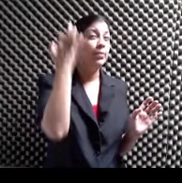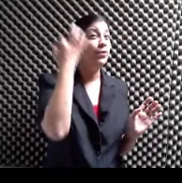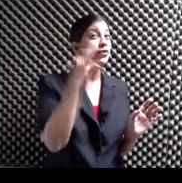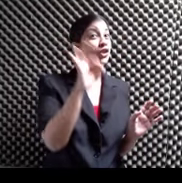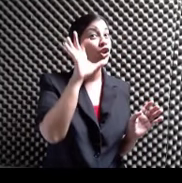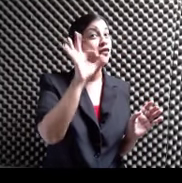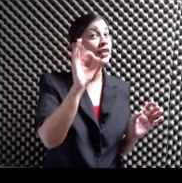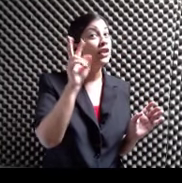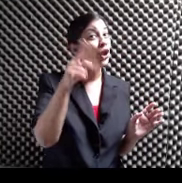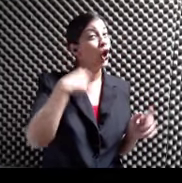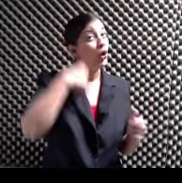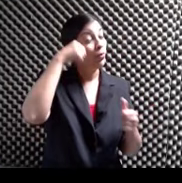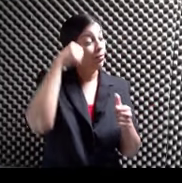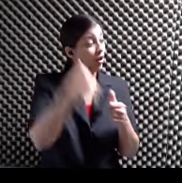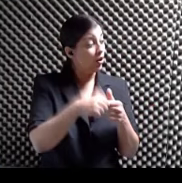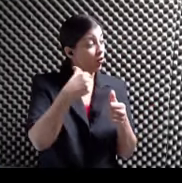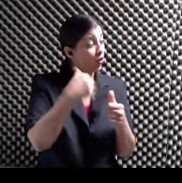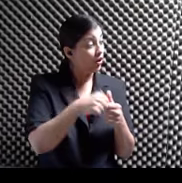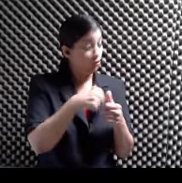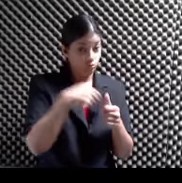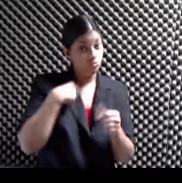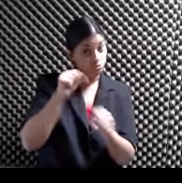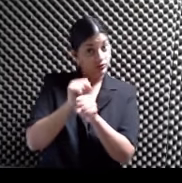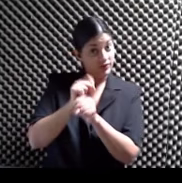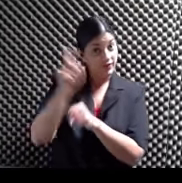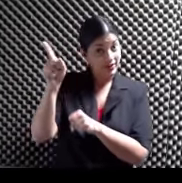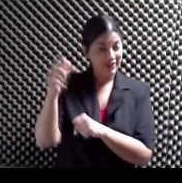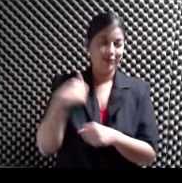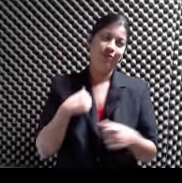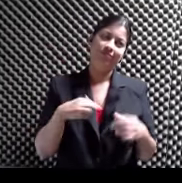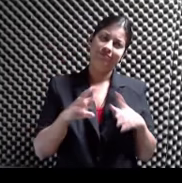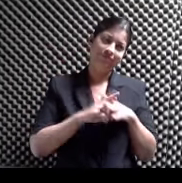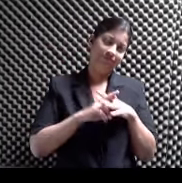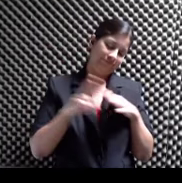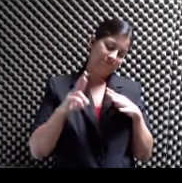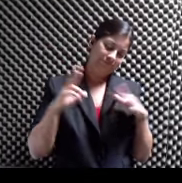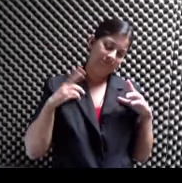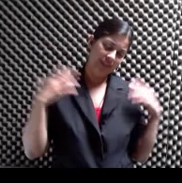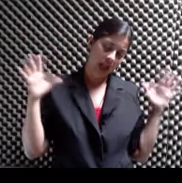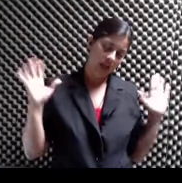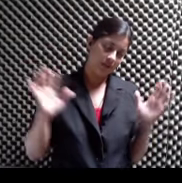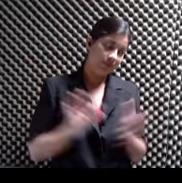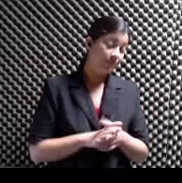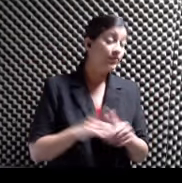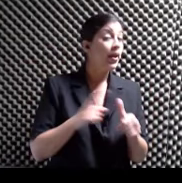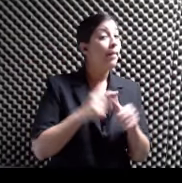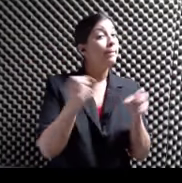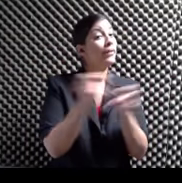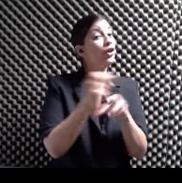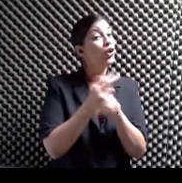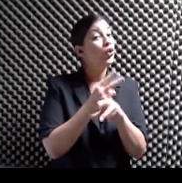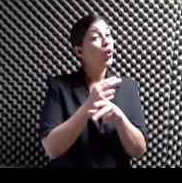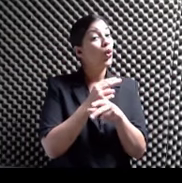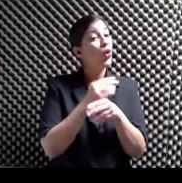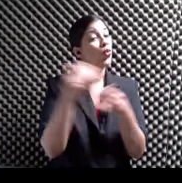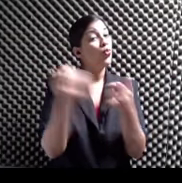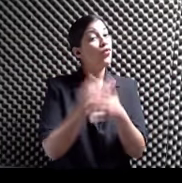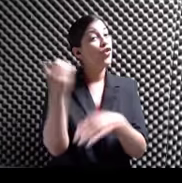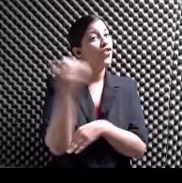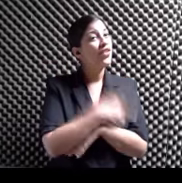Yo recuerdo que yo aún trabajaba Porque ya yo me retire Y en el periódico El Nuevo Día En la primera plana Salió un récord de